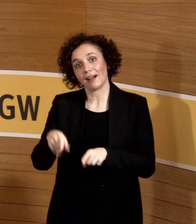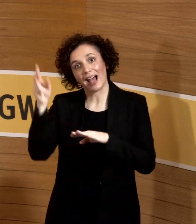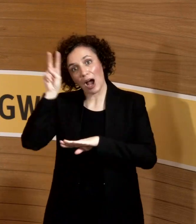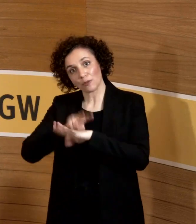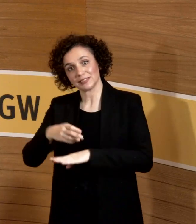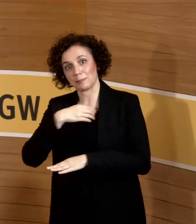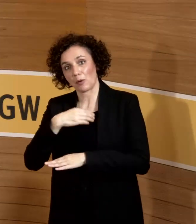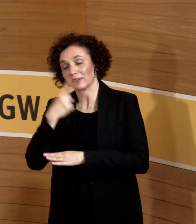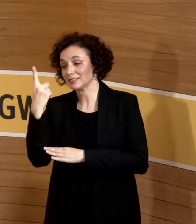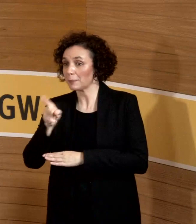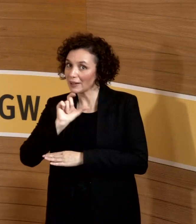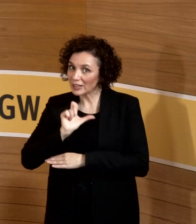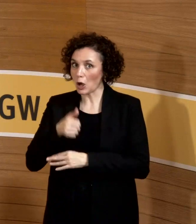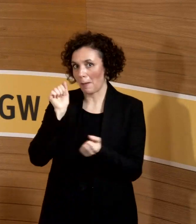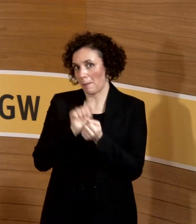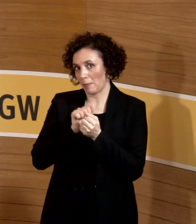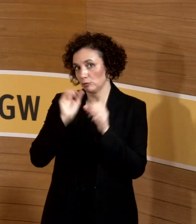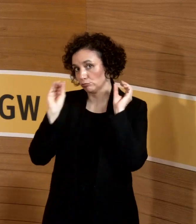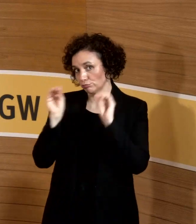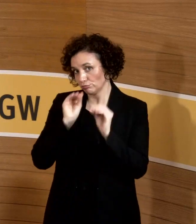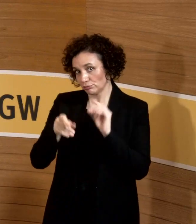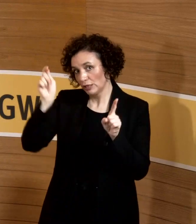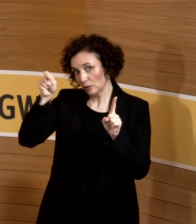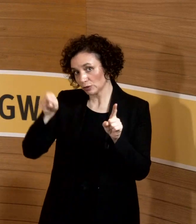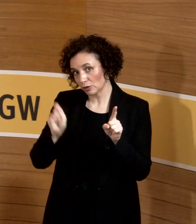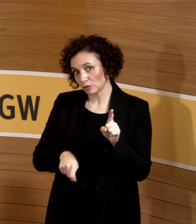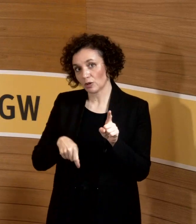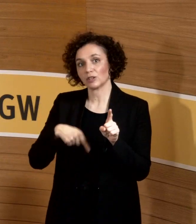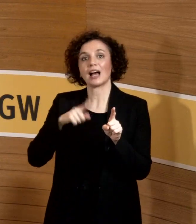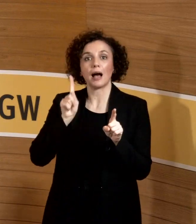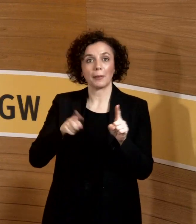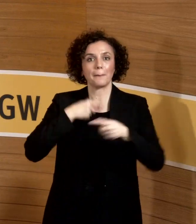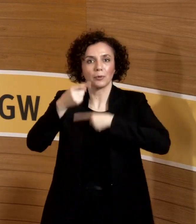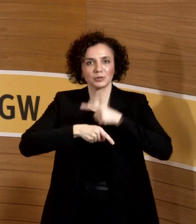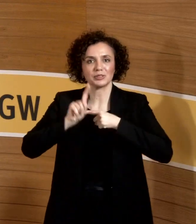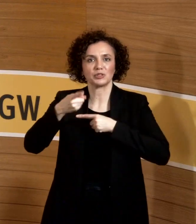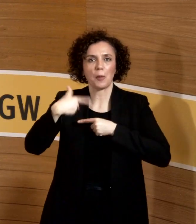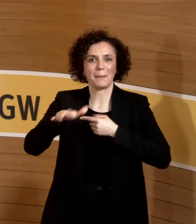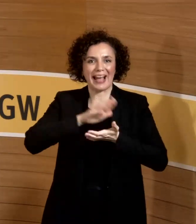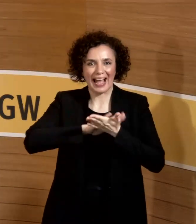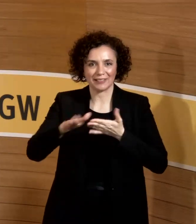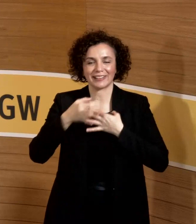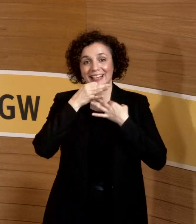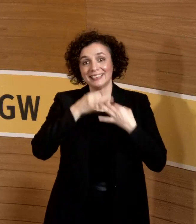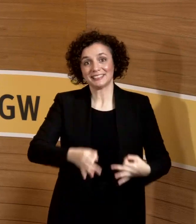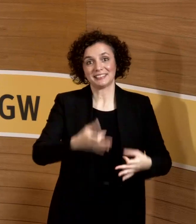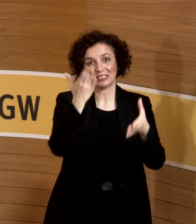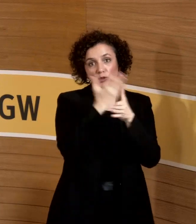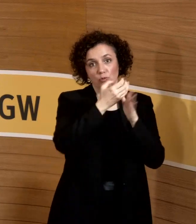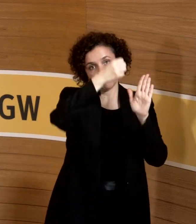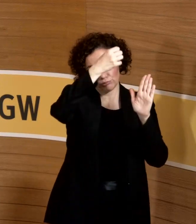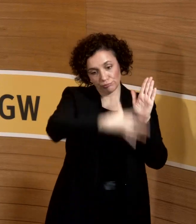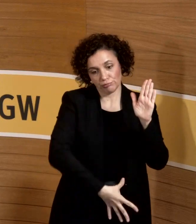wo dann auch noch mal durchgekreuzt werden muss, um diesen Prozess zu vereinfachen. Geht dieses sehr ausführliche Dokument an die Aufsichtsbehörde